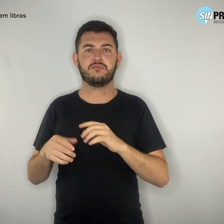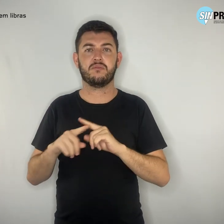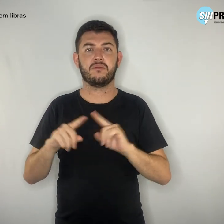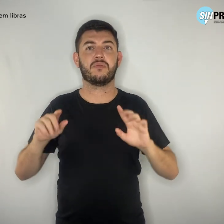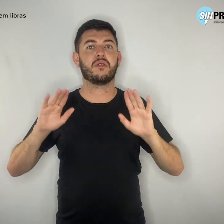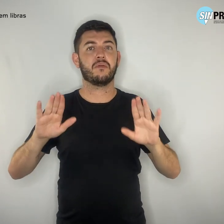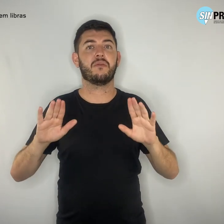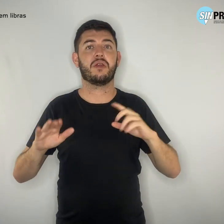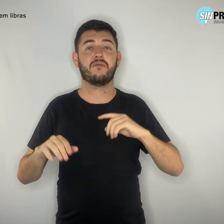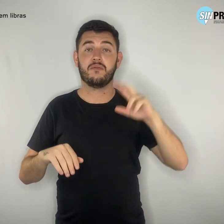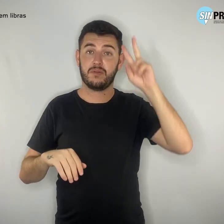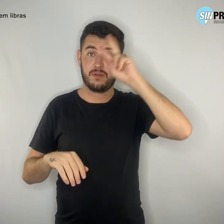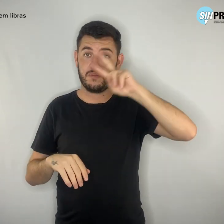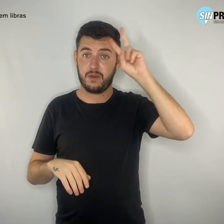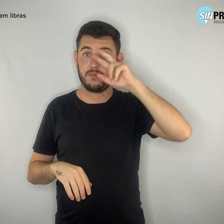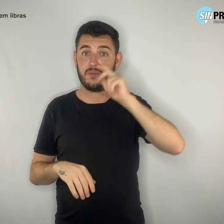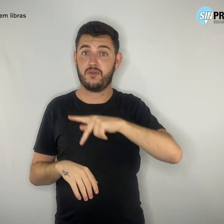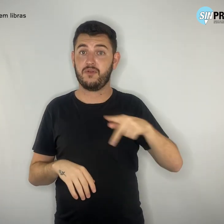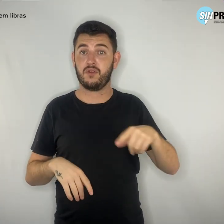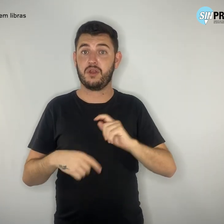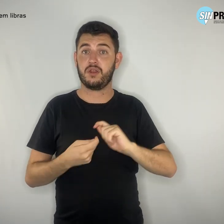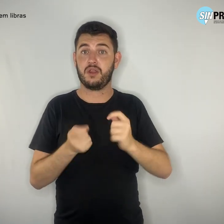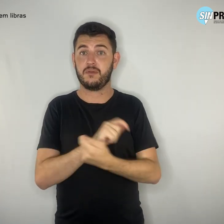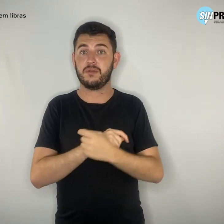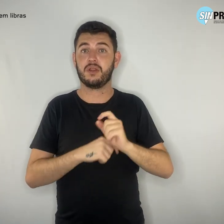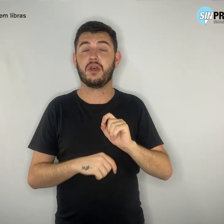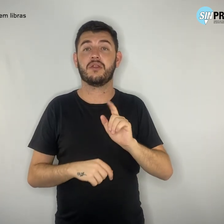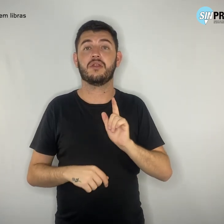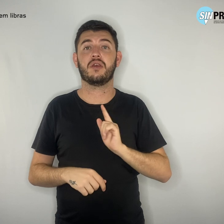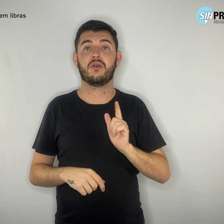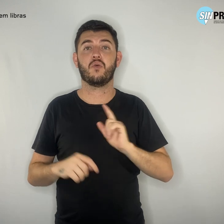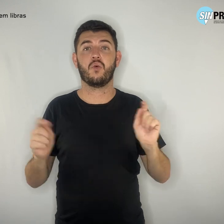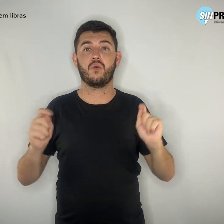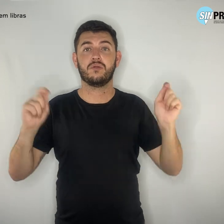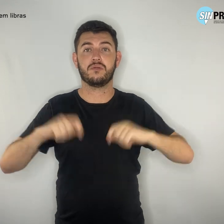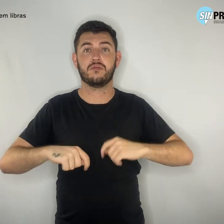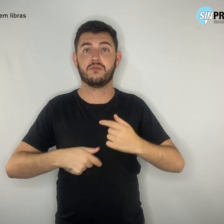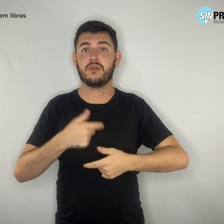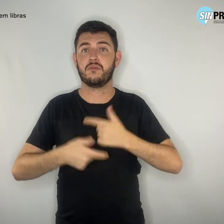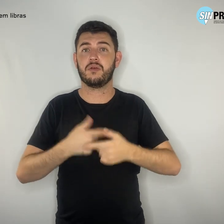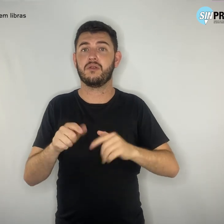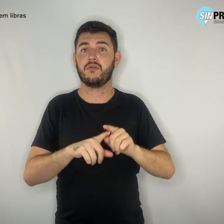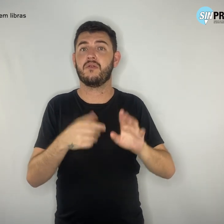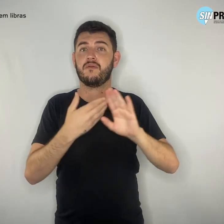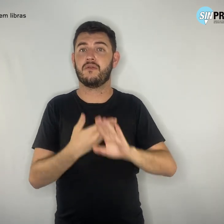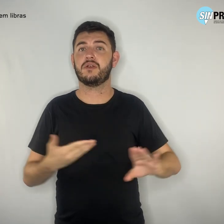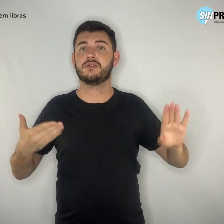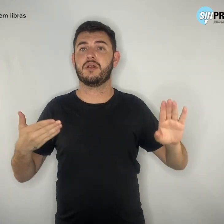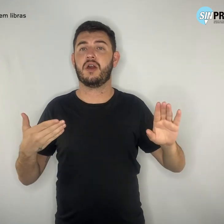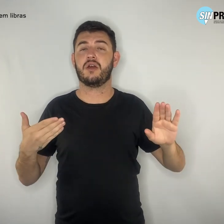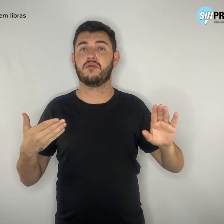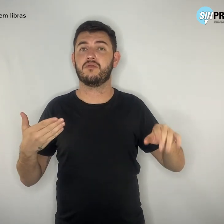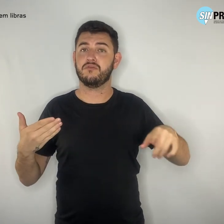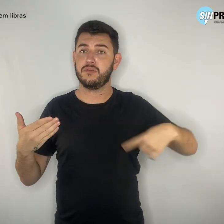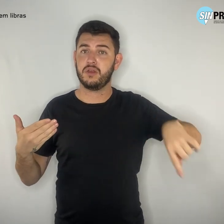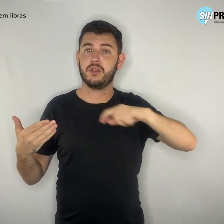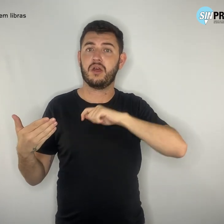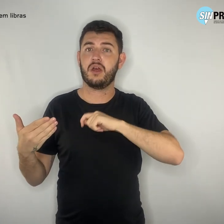readaptados, a depender da sua condição, são afastados do convívio dos estudantes para